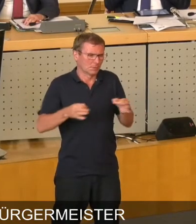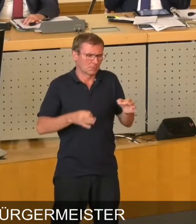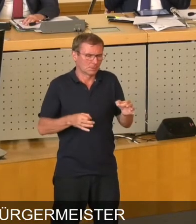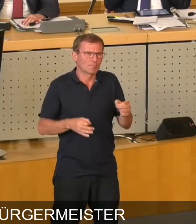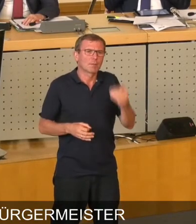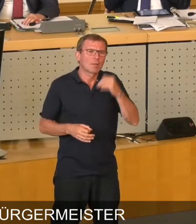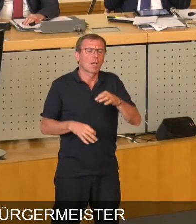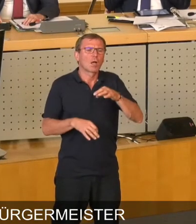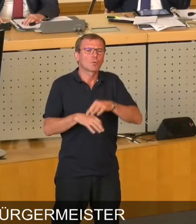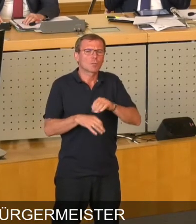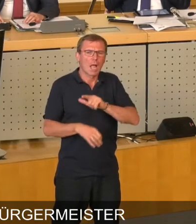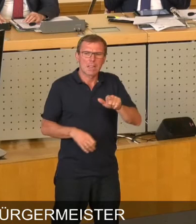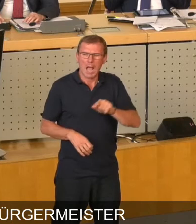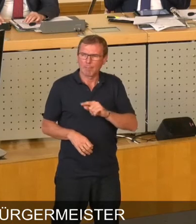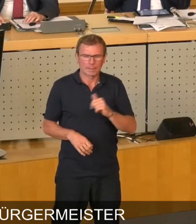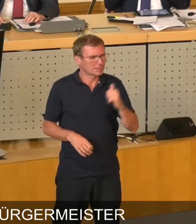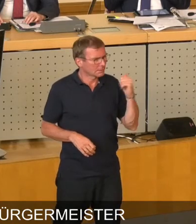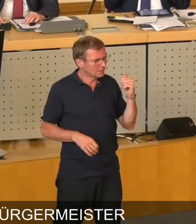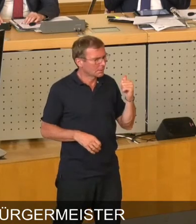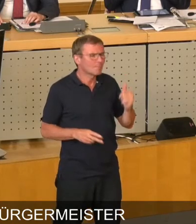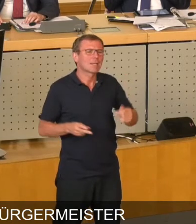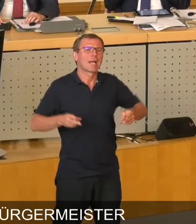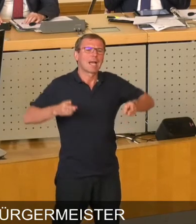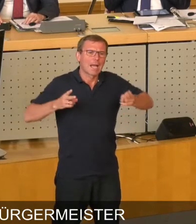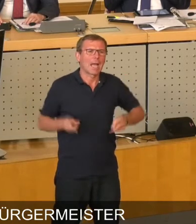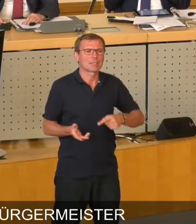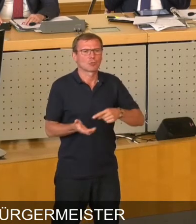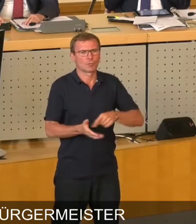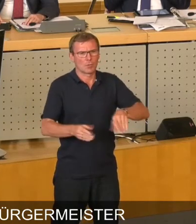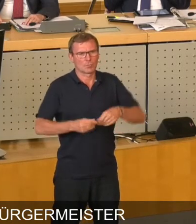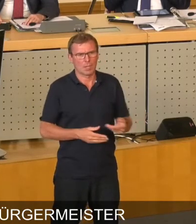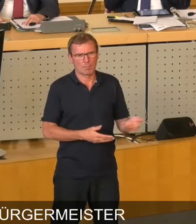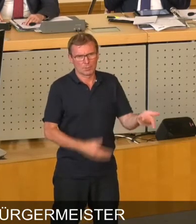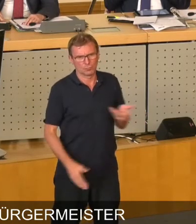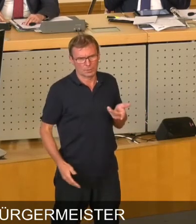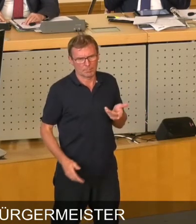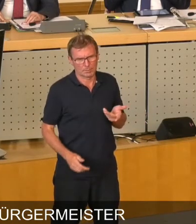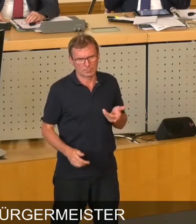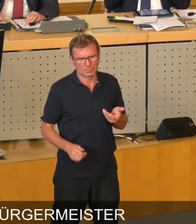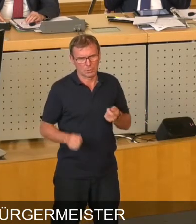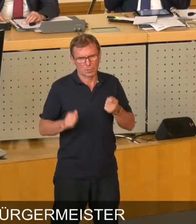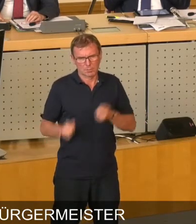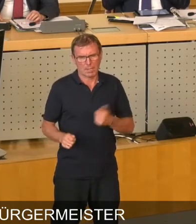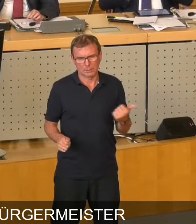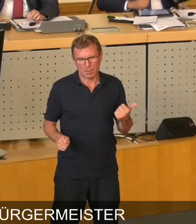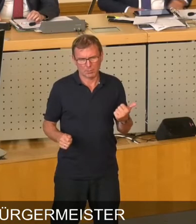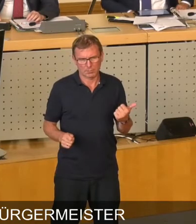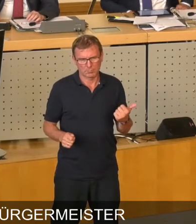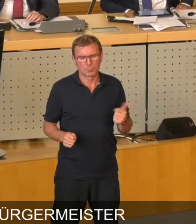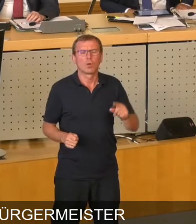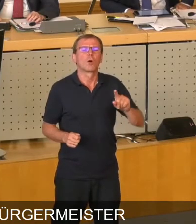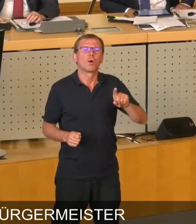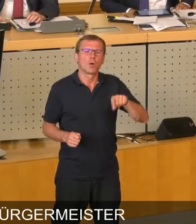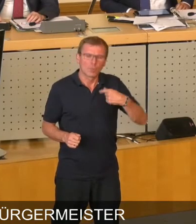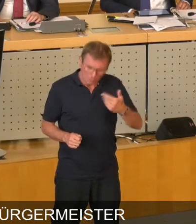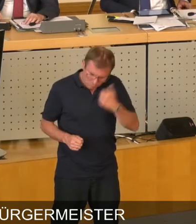Wir bitten Herrn Dr. Lahmes noch mal rechtlich Stellung zu nehmen zu dem Antrag und dann